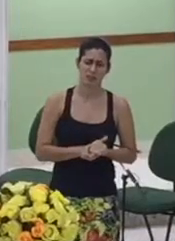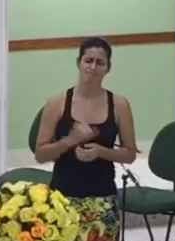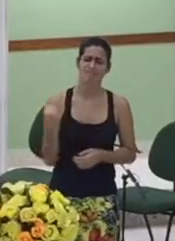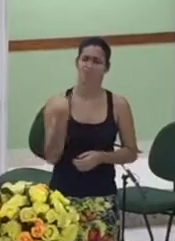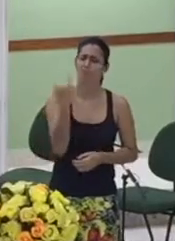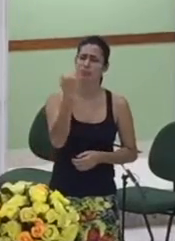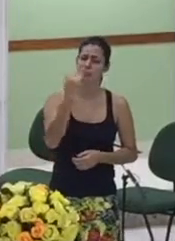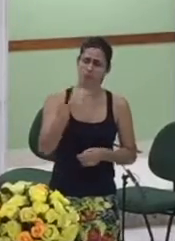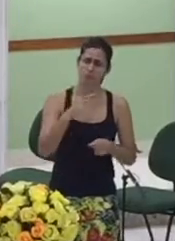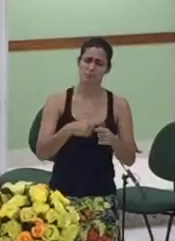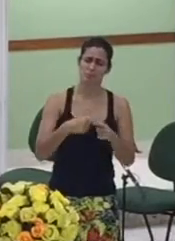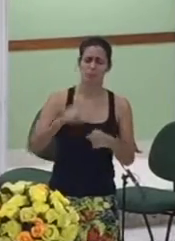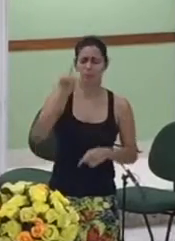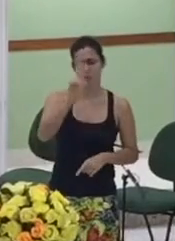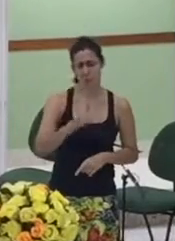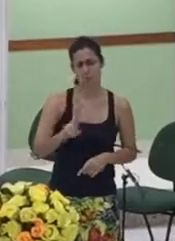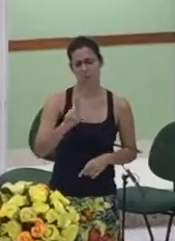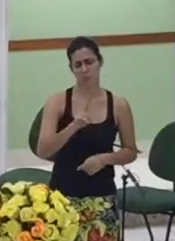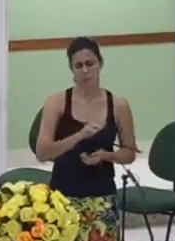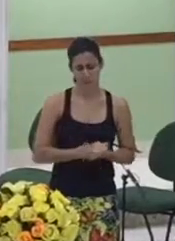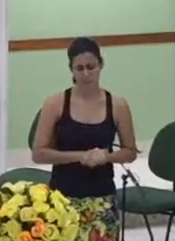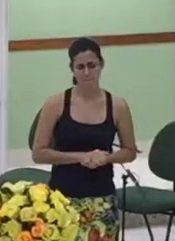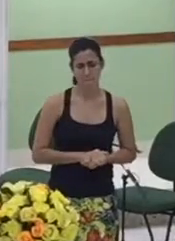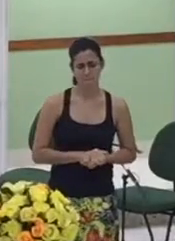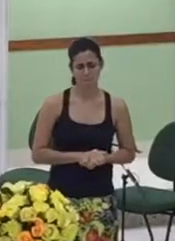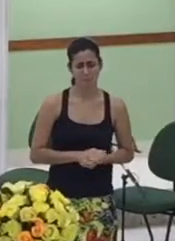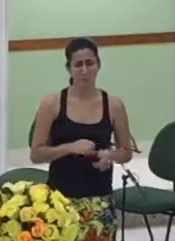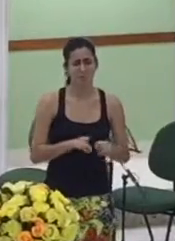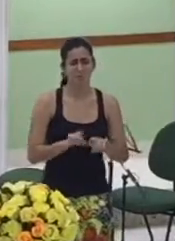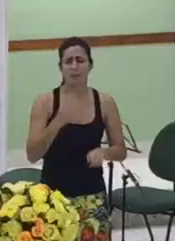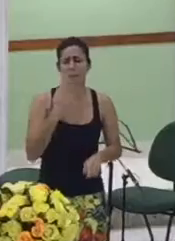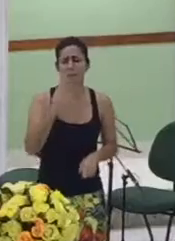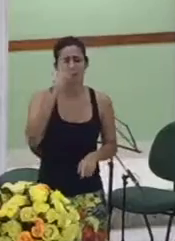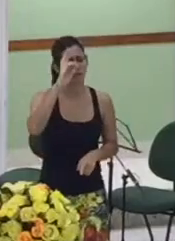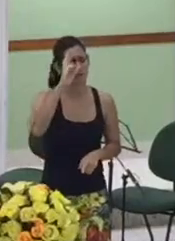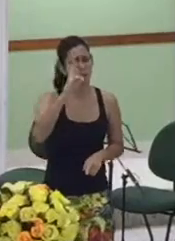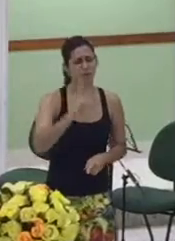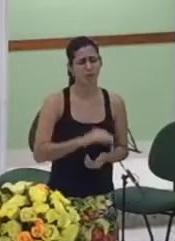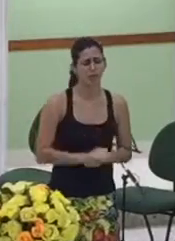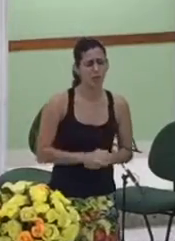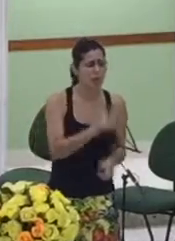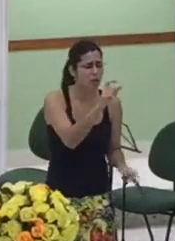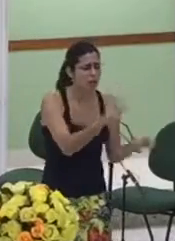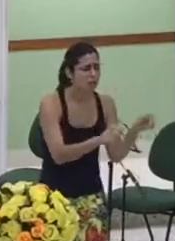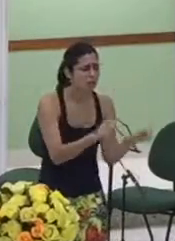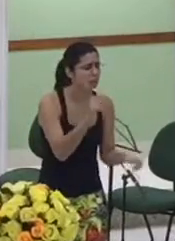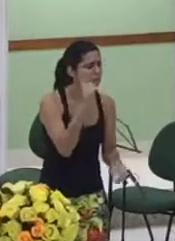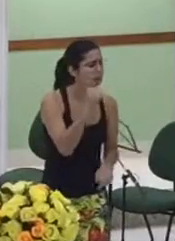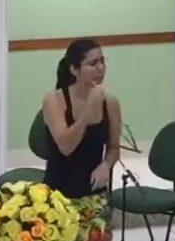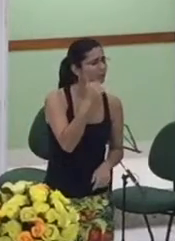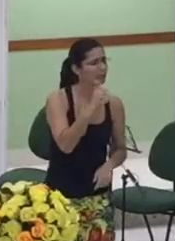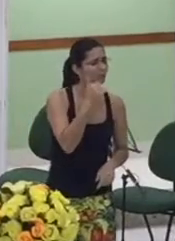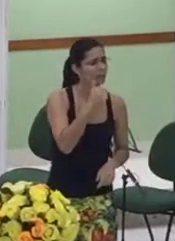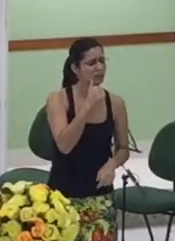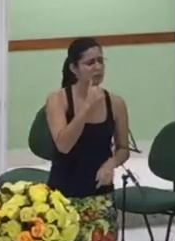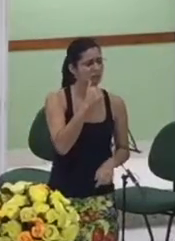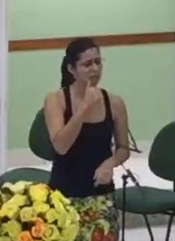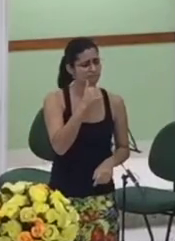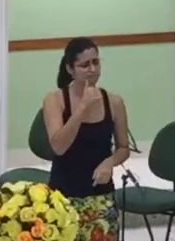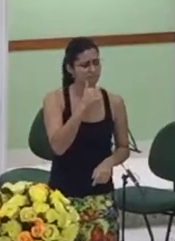aquelas que tem medo de serem usadas por ti ó senhor toca no coração dessas mulheres nessa noite para que elas possam